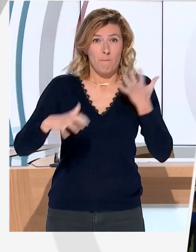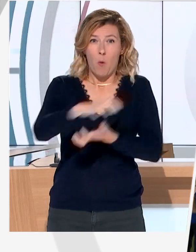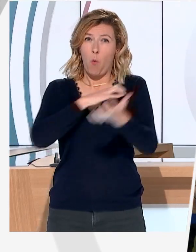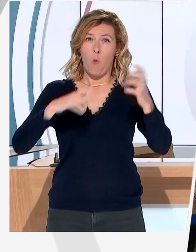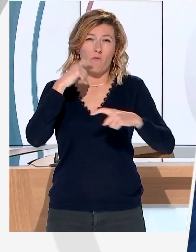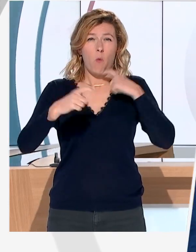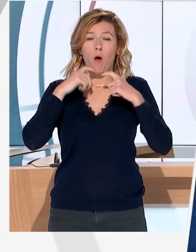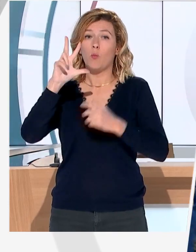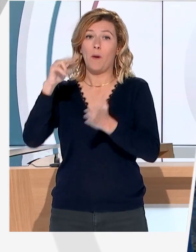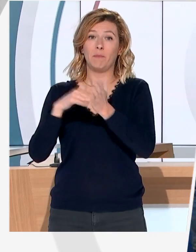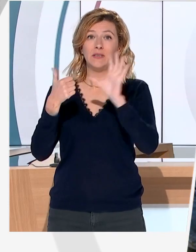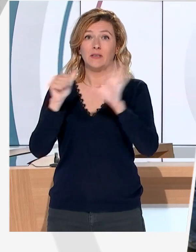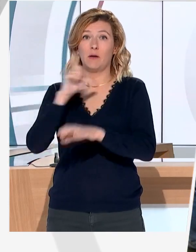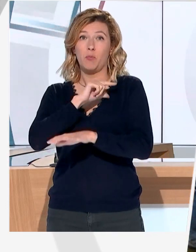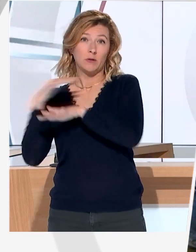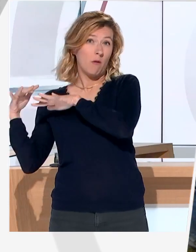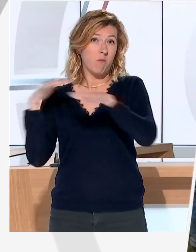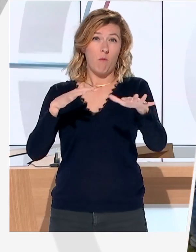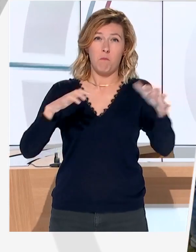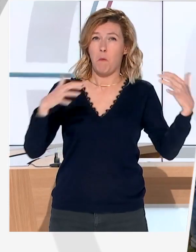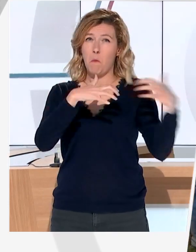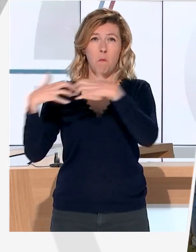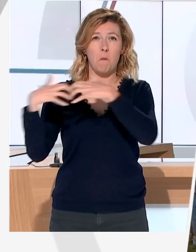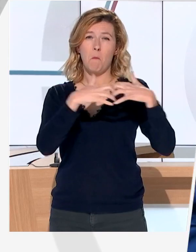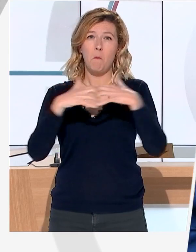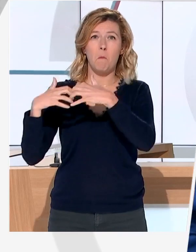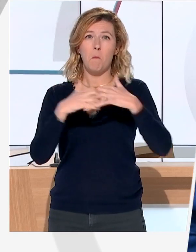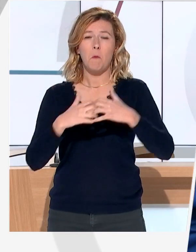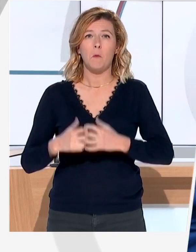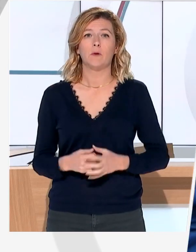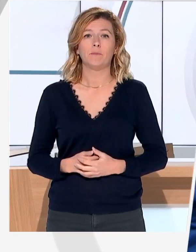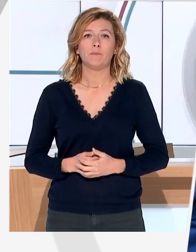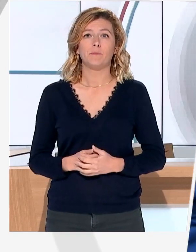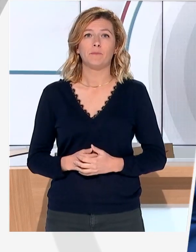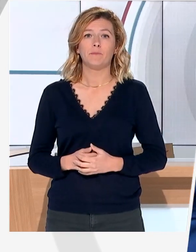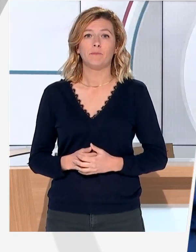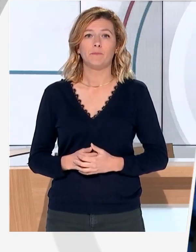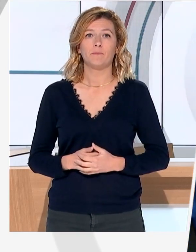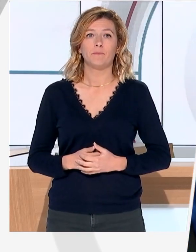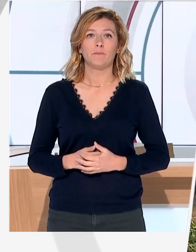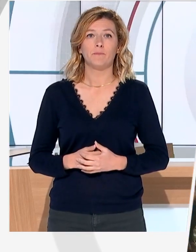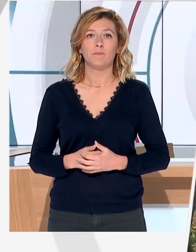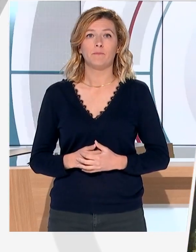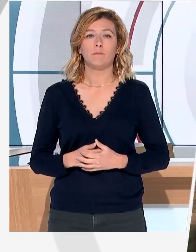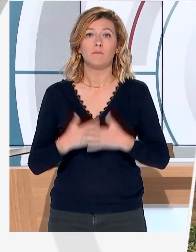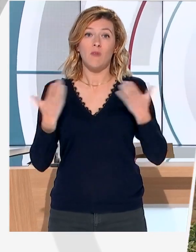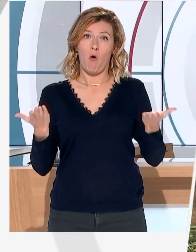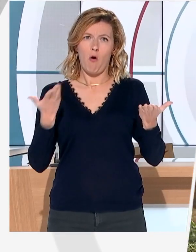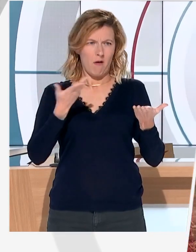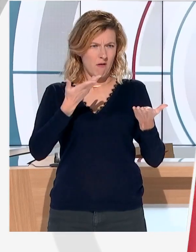éclaté entre les 3600 forces de l'ordre déployées et plusieurs centaines de manifestants violents et déterminés. Alors si l'on interroge les